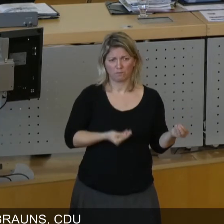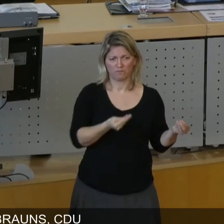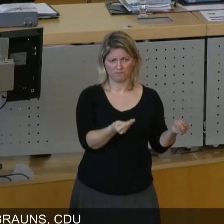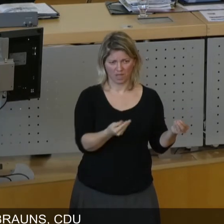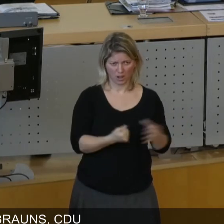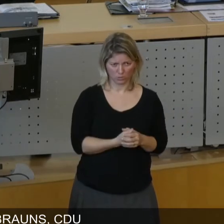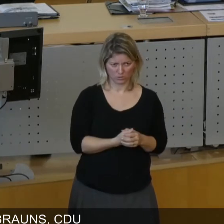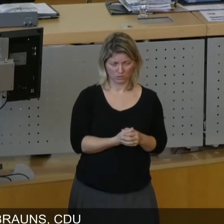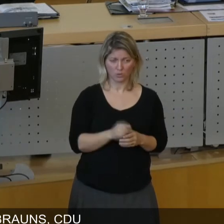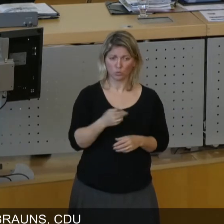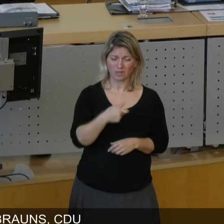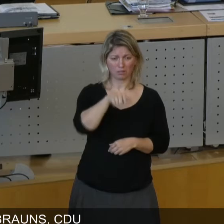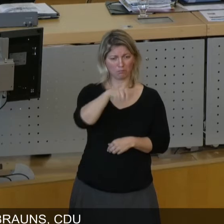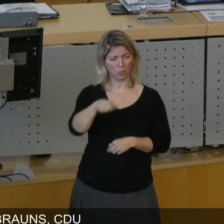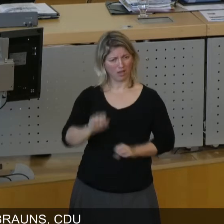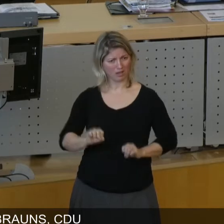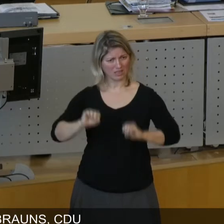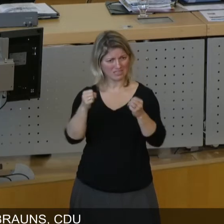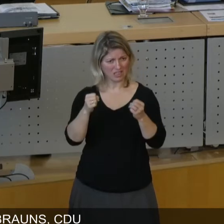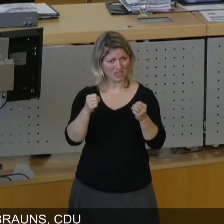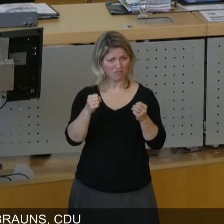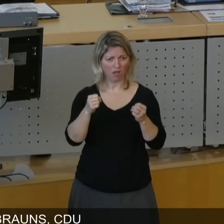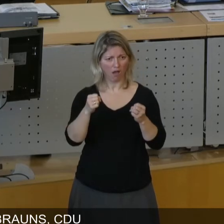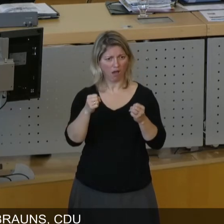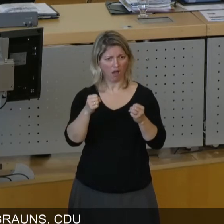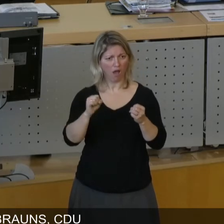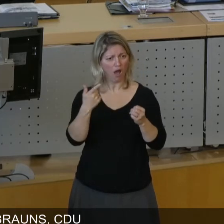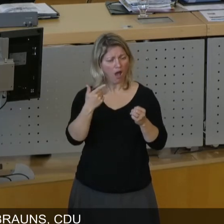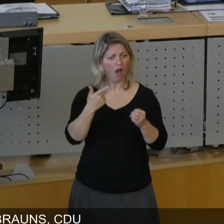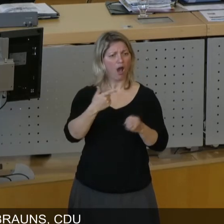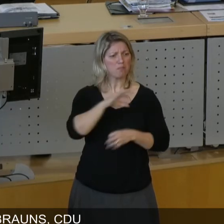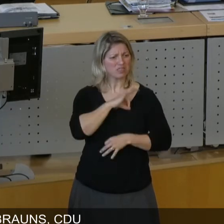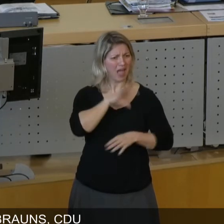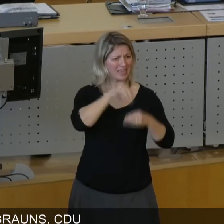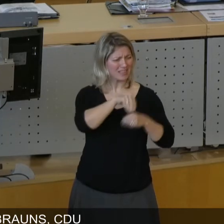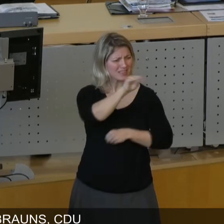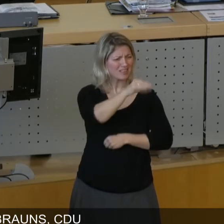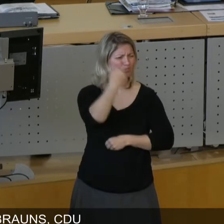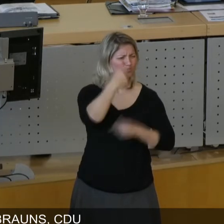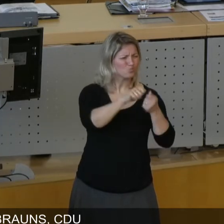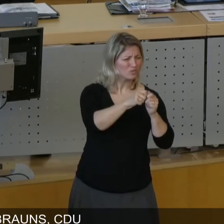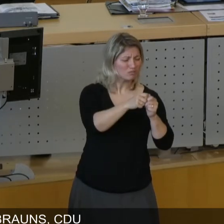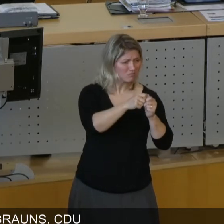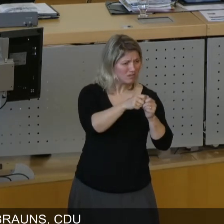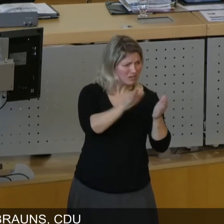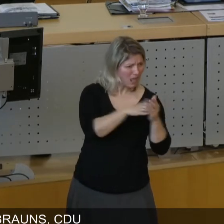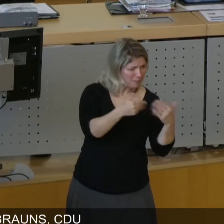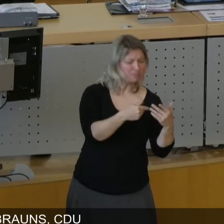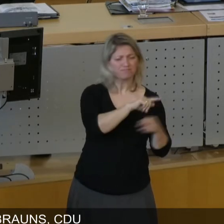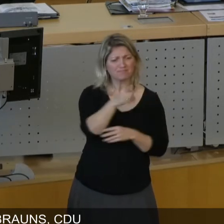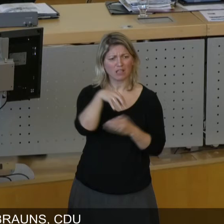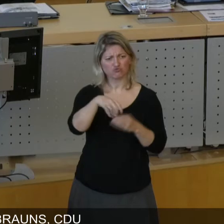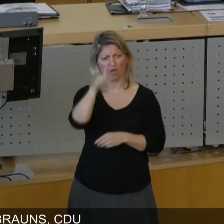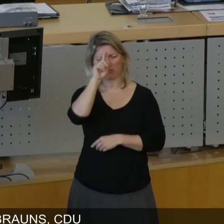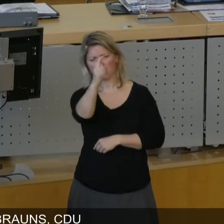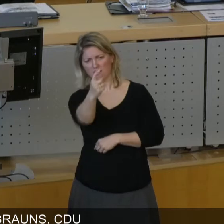dann Bürgerinitiativen in einer Art und Weise jenseits der Parteien bemüht haben, und dann kommen Sie in den Stadtbezirksbeirat oder in den Stadtrat